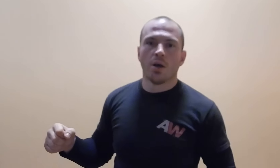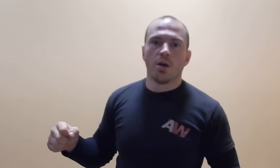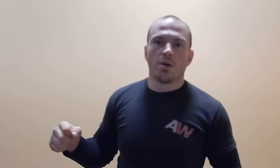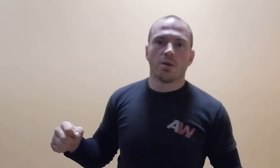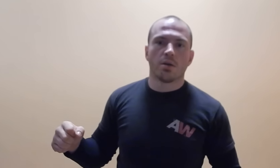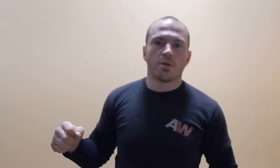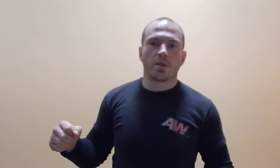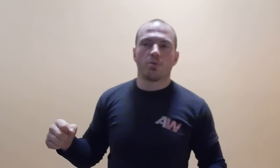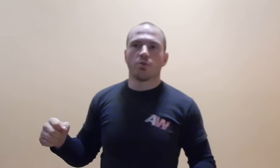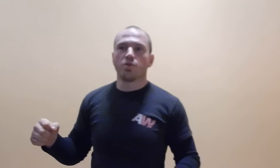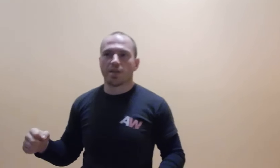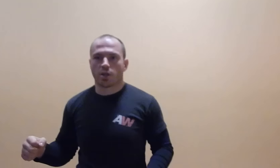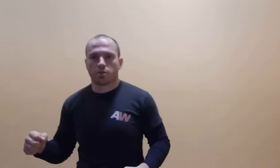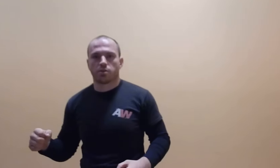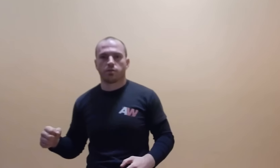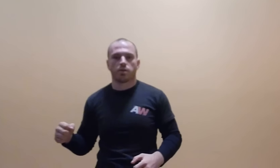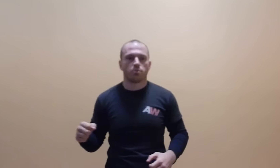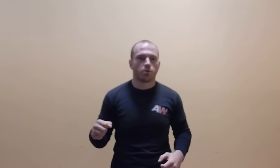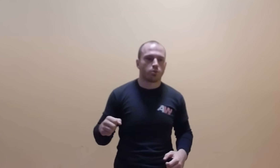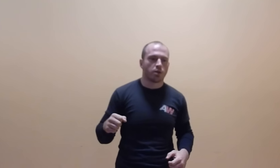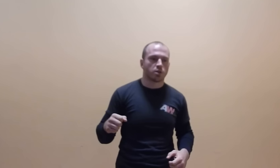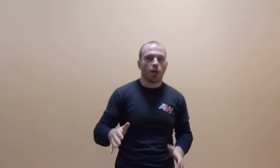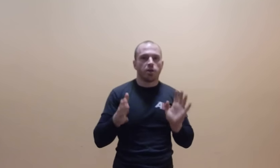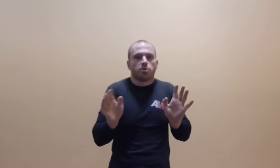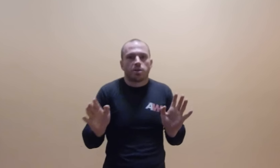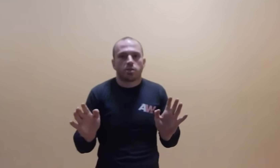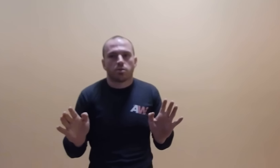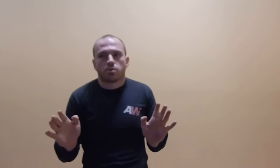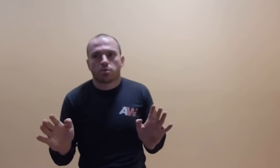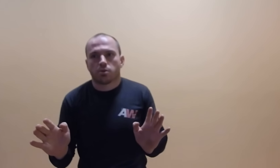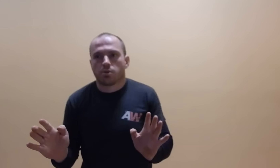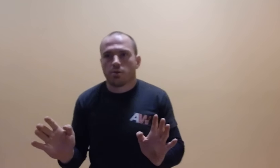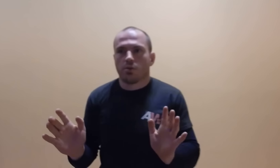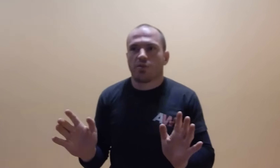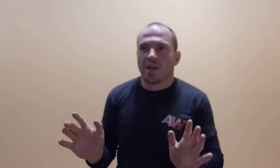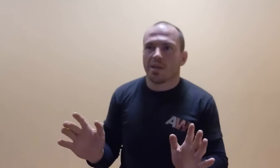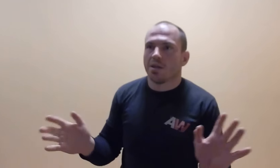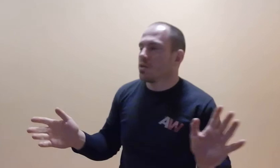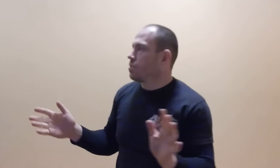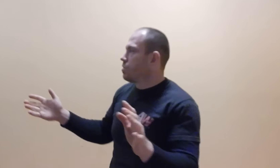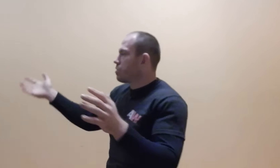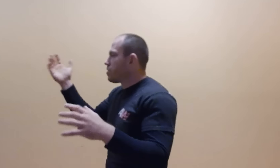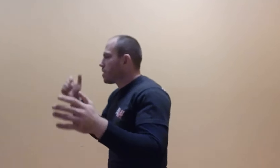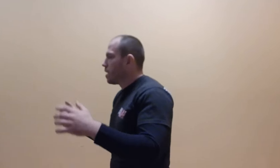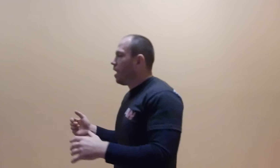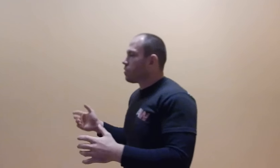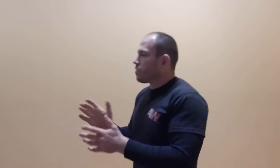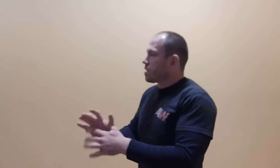wtedy mogę uderzać, wtedy mogę uderzać, jeśli macie otwarte ręce i ktoś was, ktoś was